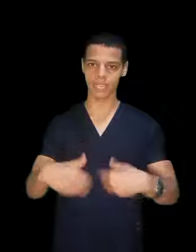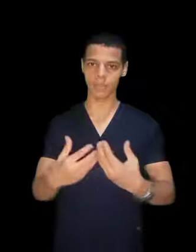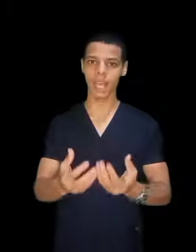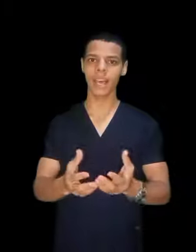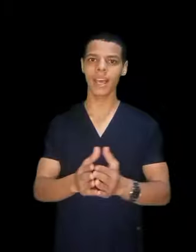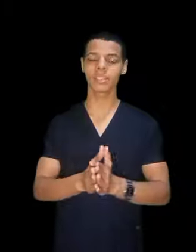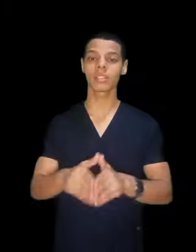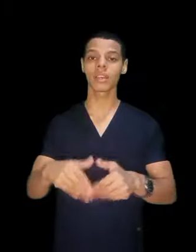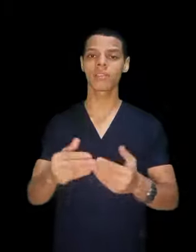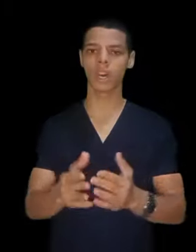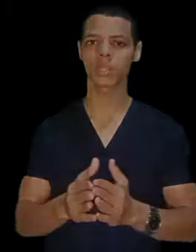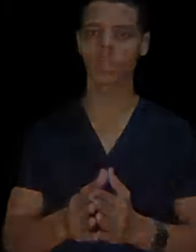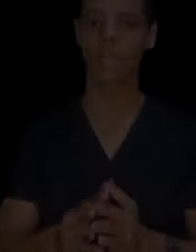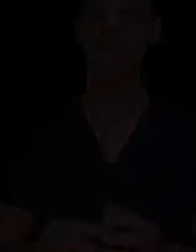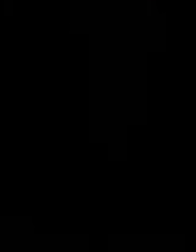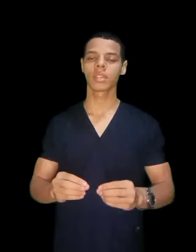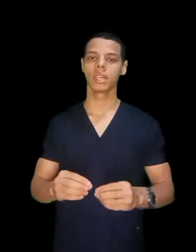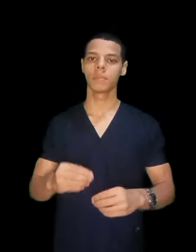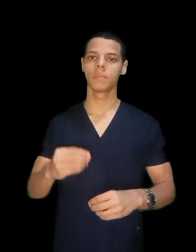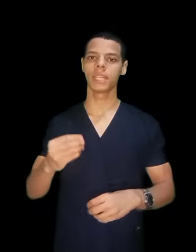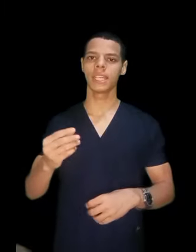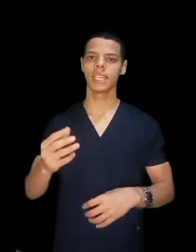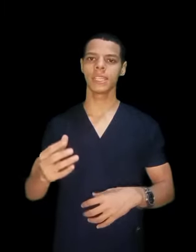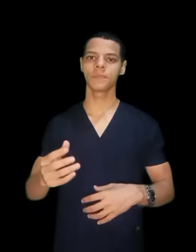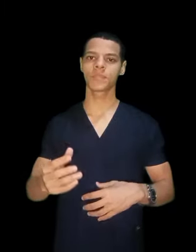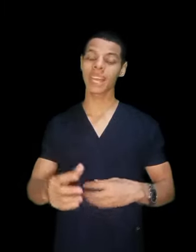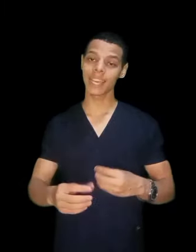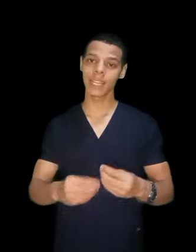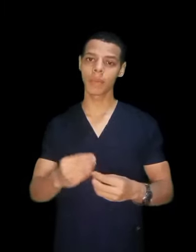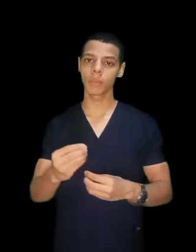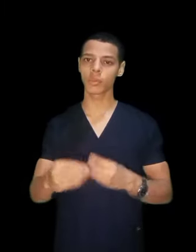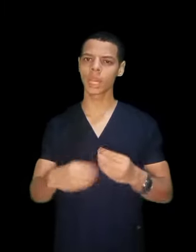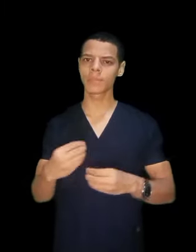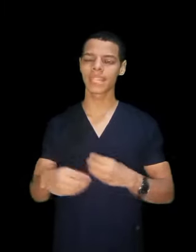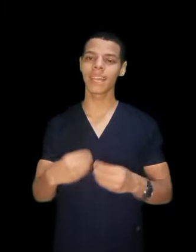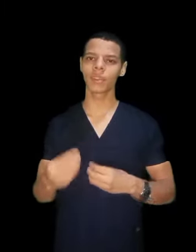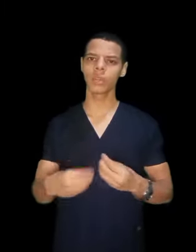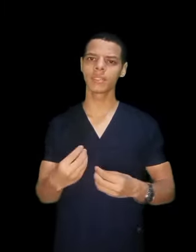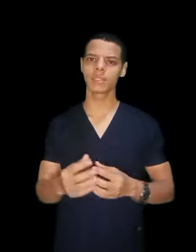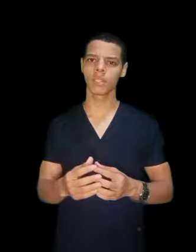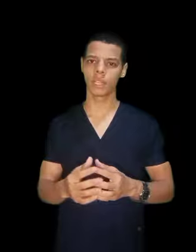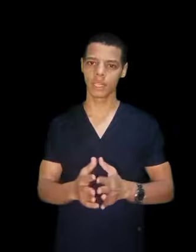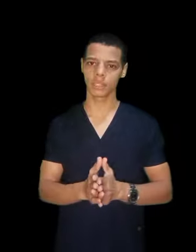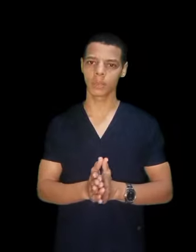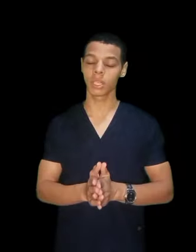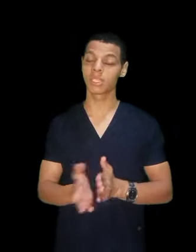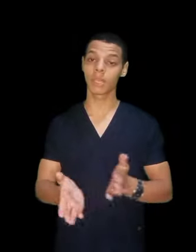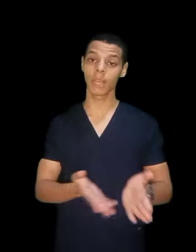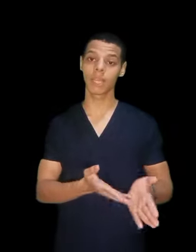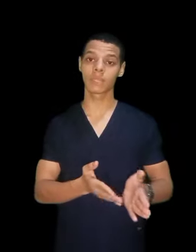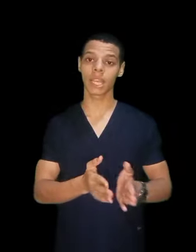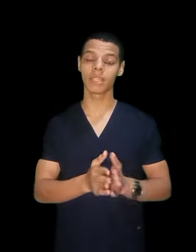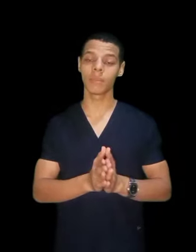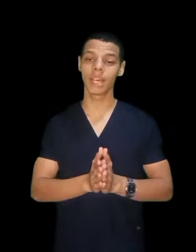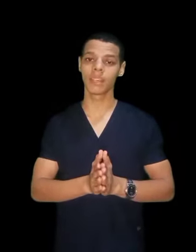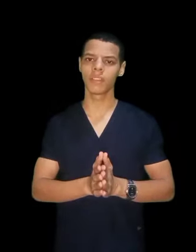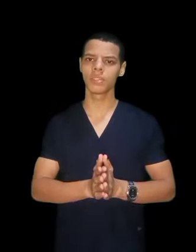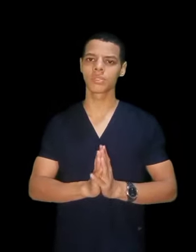اسمعها علشان تعرف اكتر طيب تعالى فلمك برضو نابزة كنا عن كلية التمريض زي ما كلمتك عن المعنى الفن